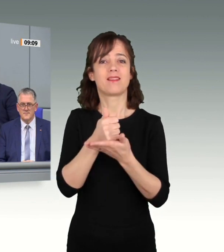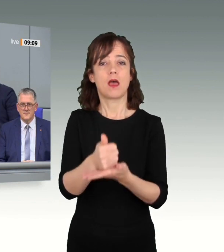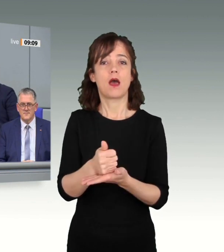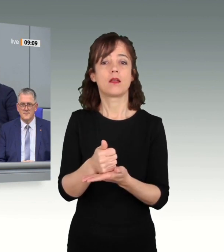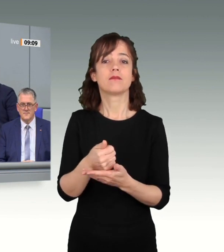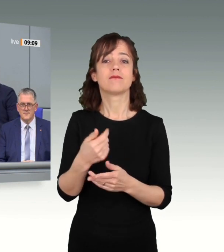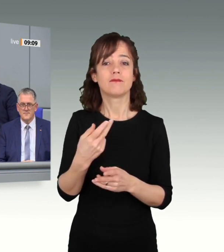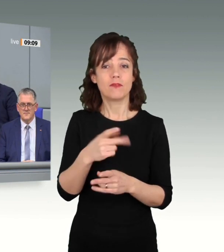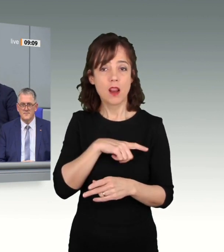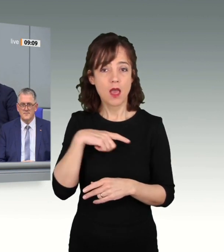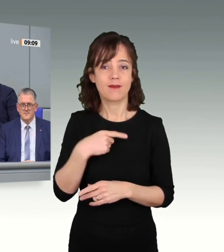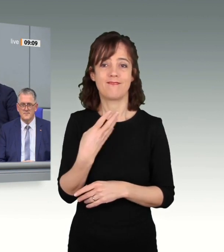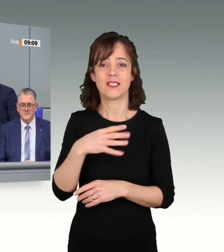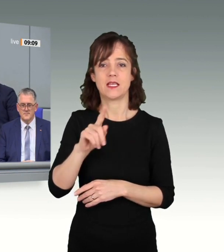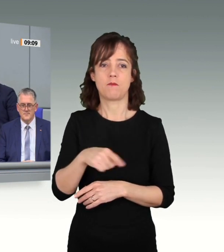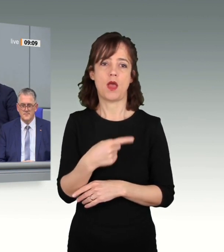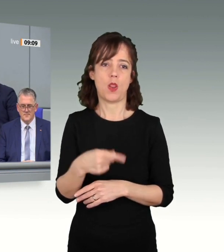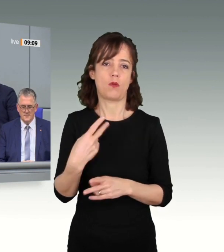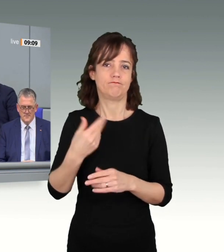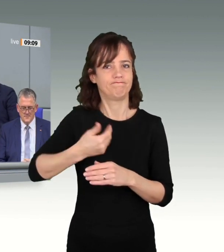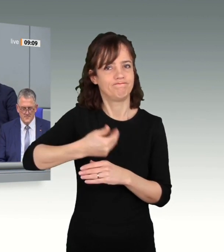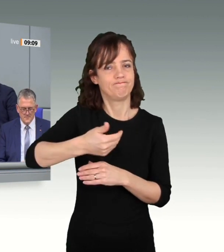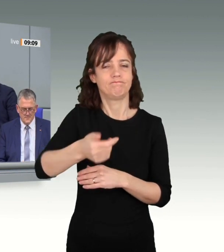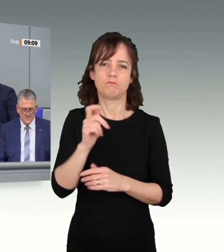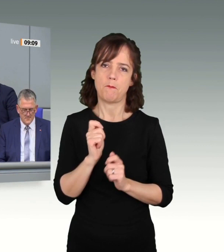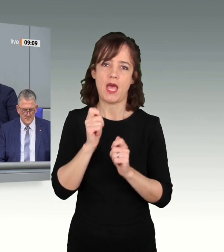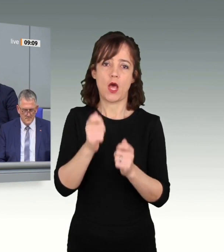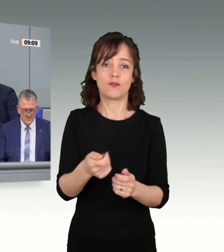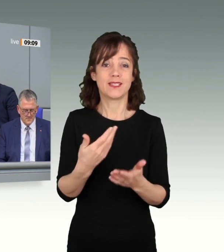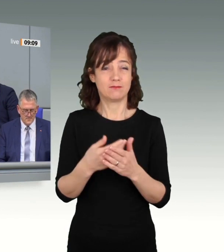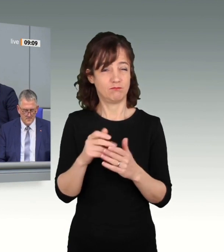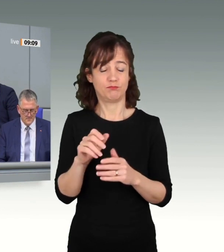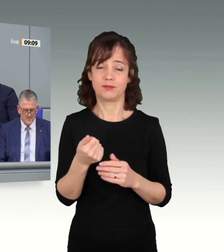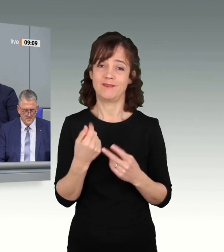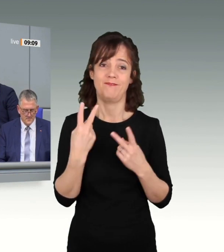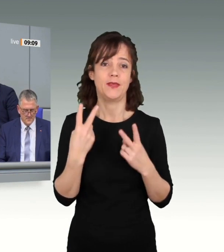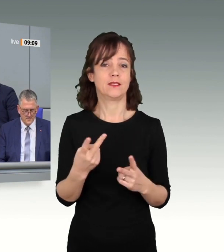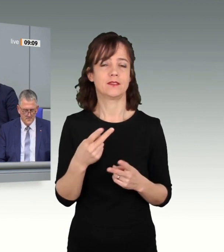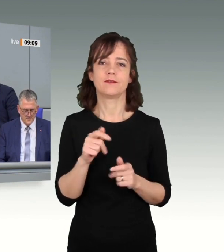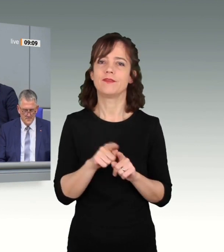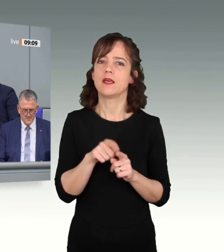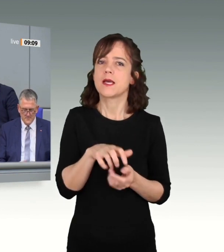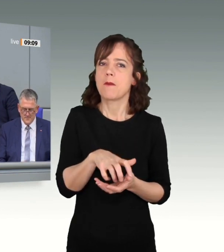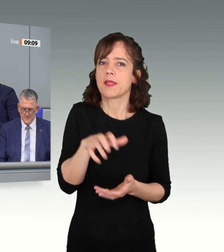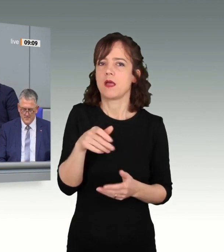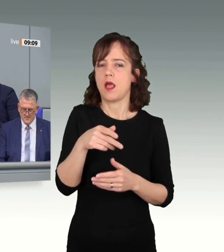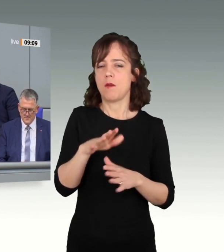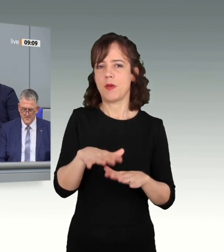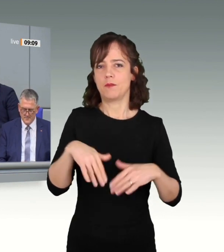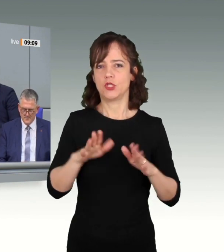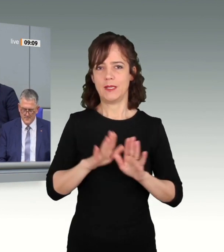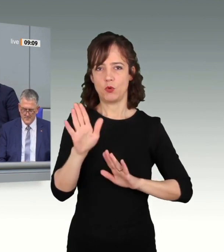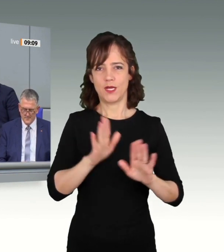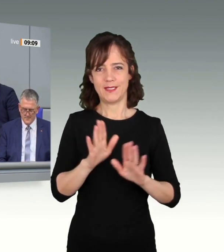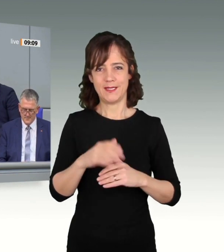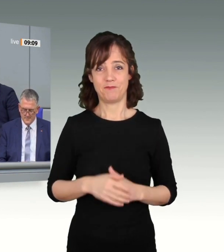Vertrauen geschenkt, das wichtigste Kapital in einer parlamentarischen Demokratie. Sie haben die Geschicke unseres Landes in den